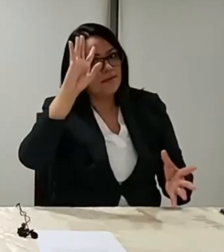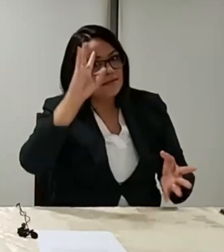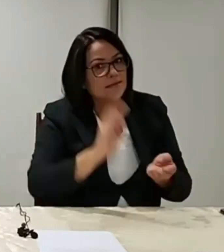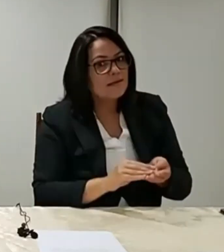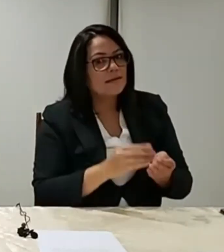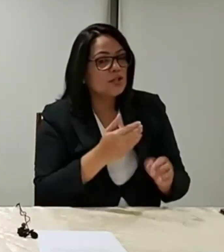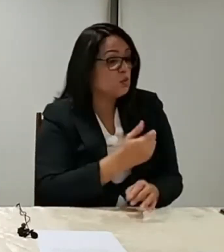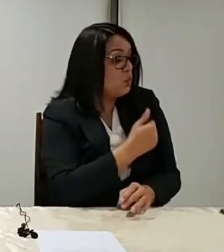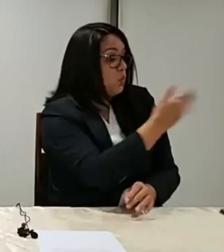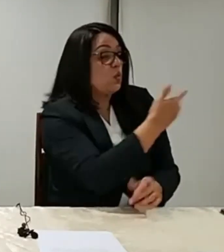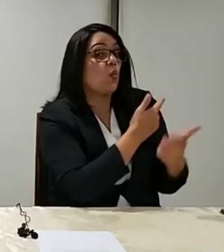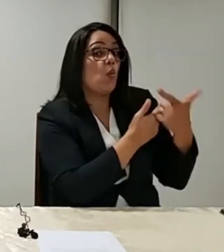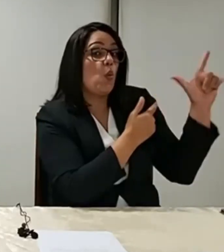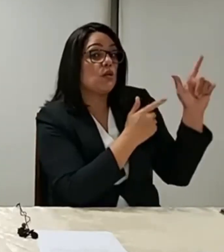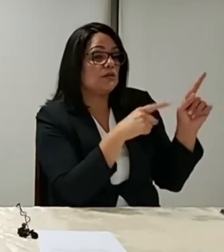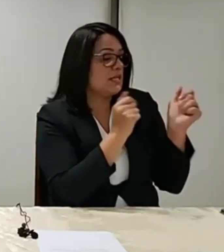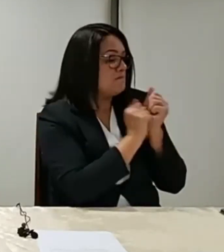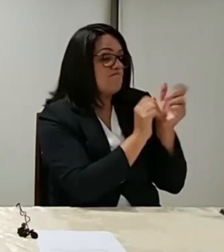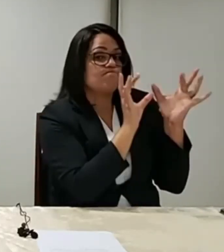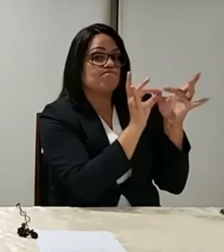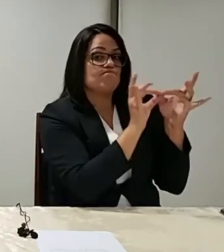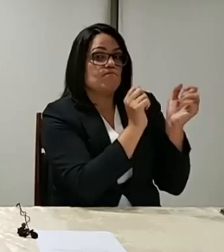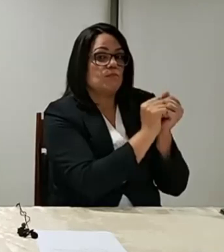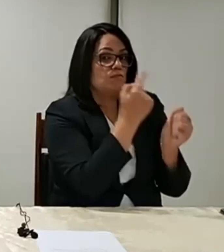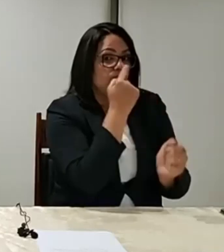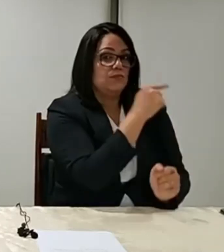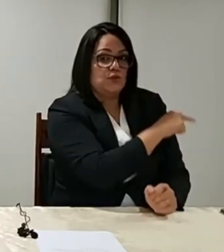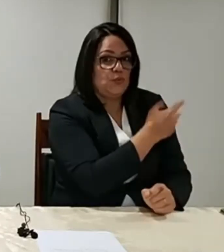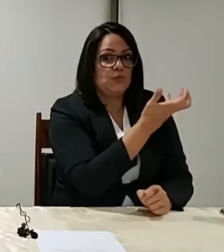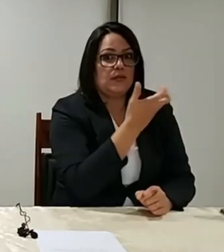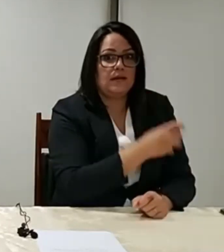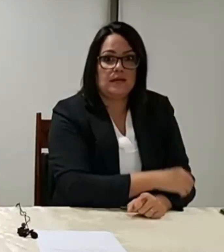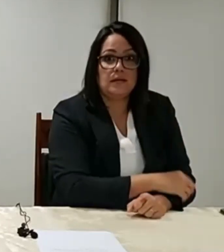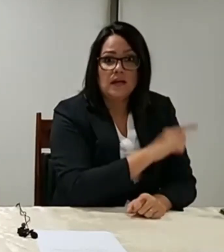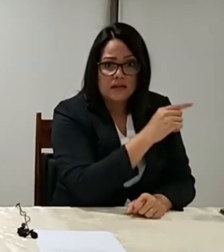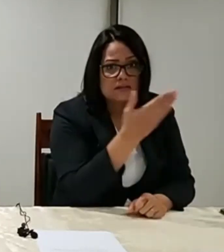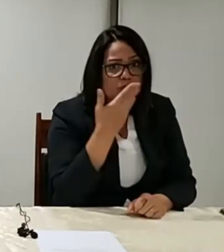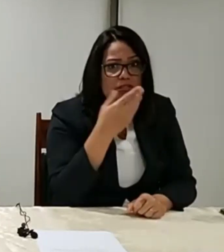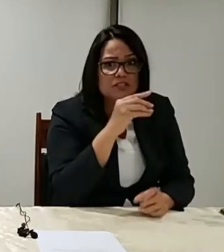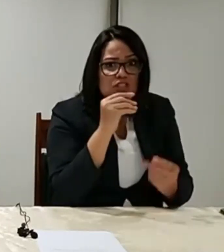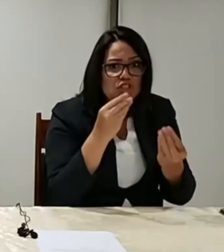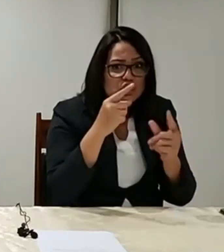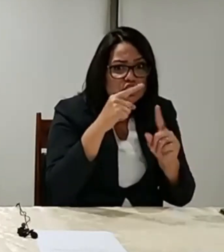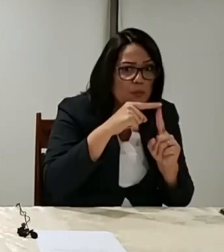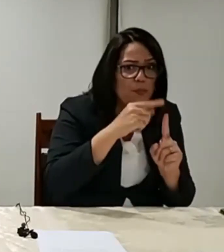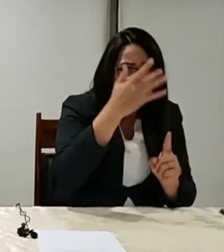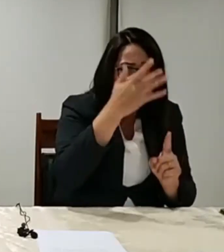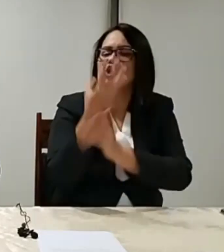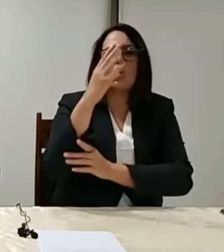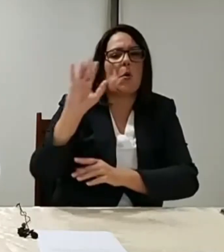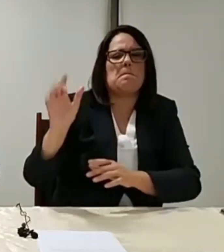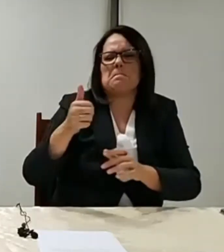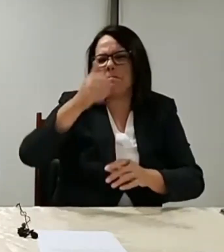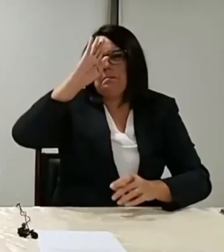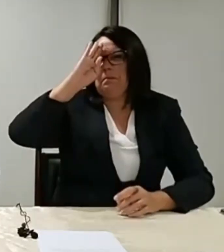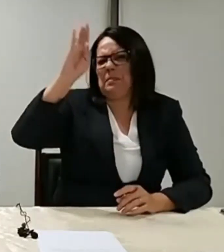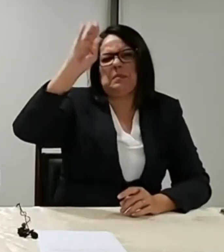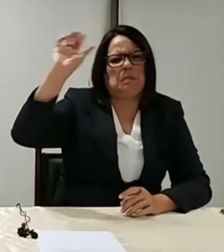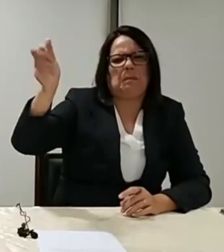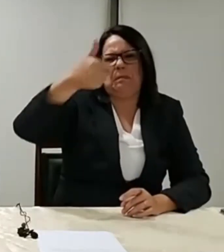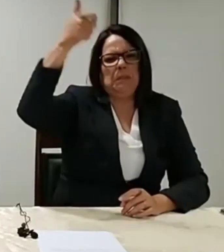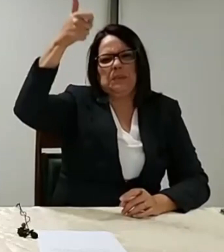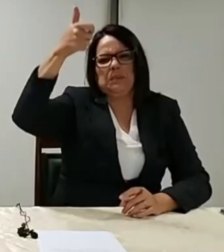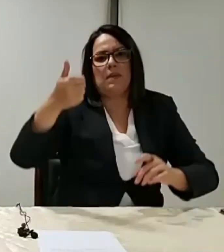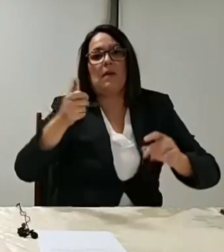gasto de 700 bilhões de reais por nós. Com esse tipo de gente, a admissão do Brasil. Imaginem o projeto social do mundo.